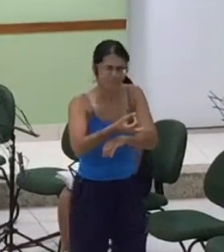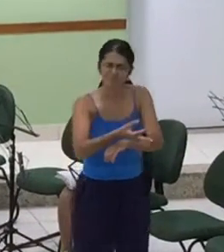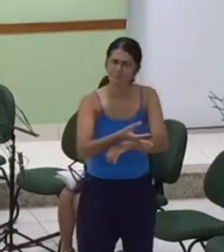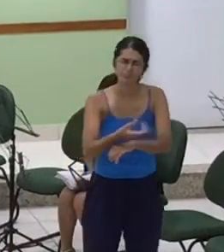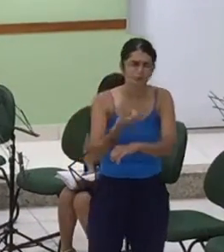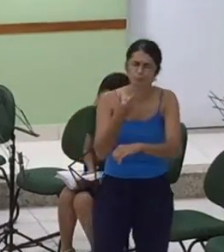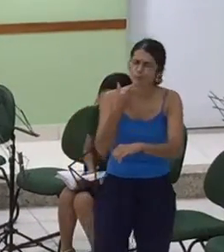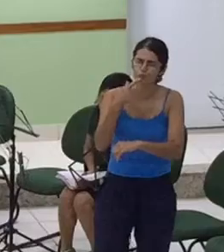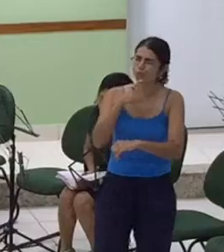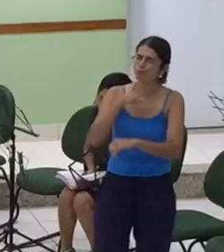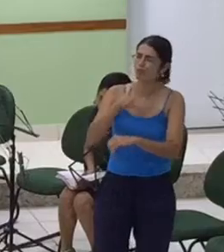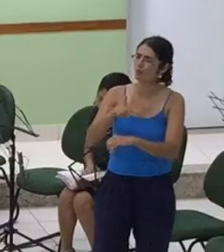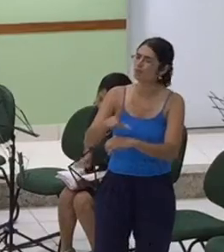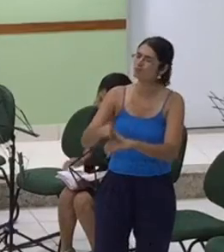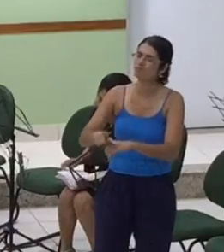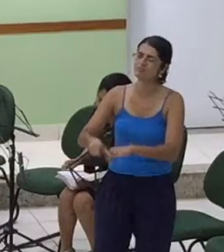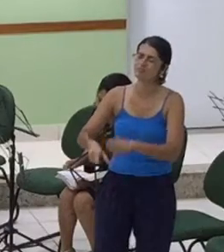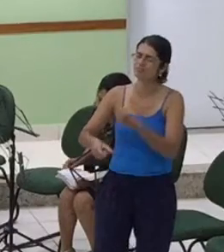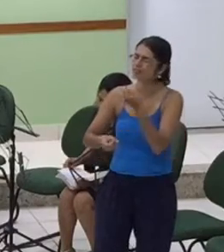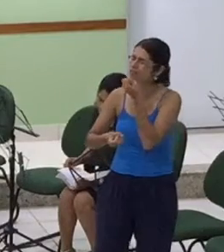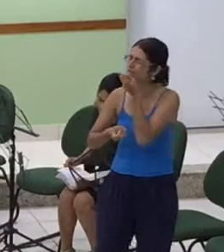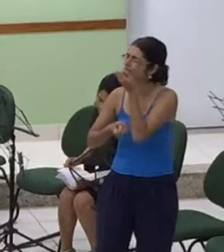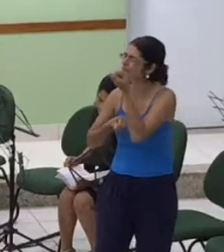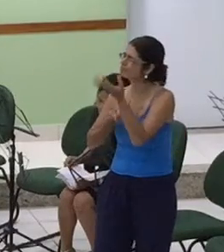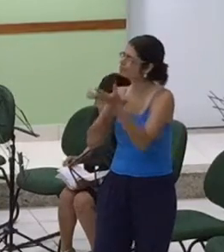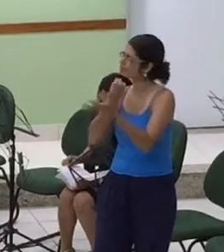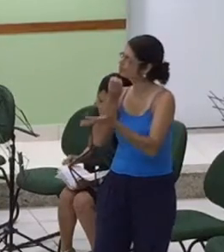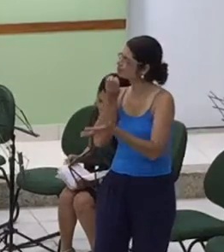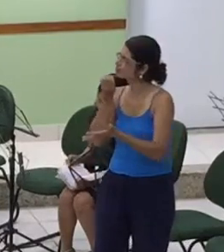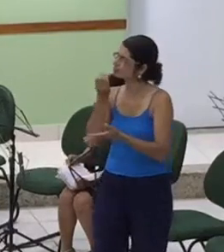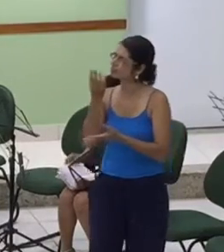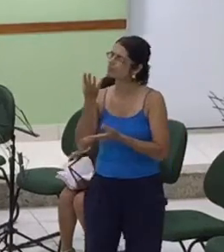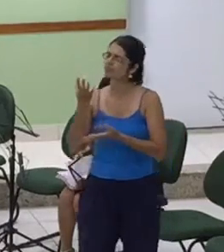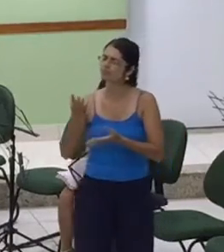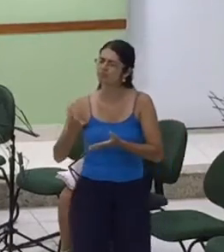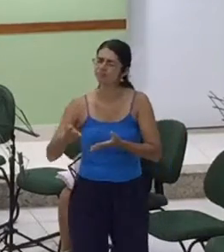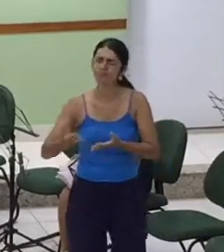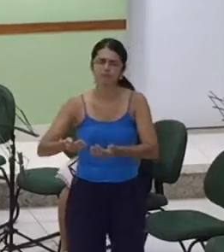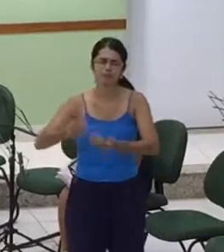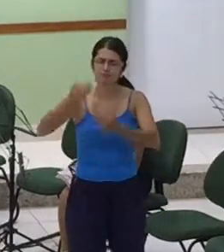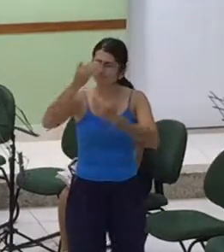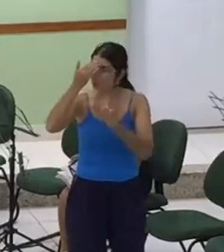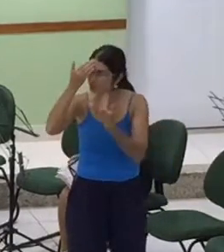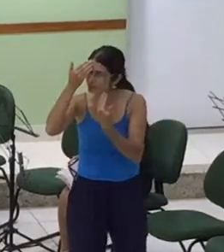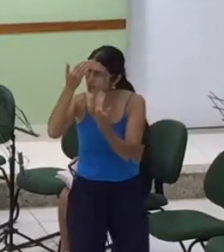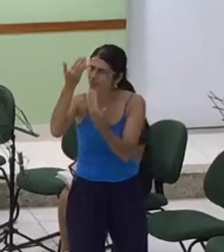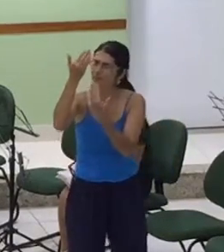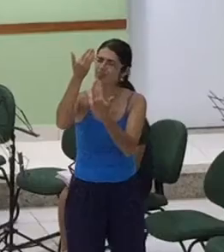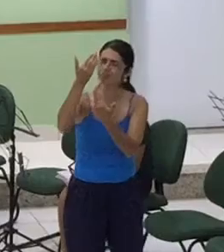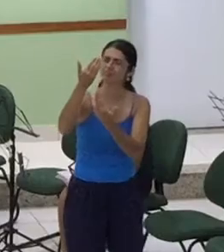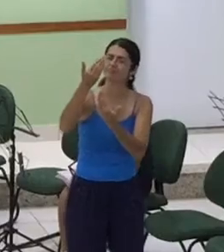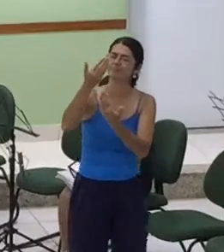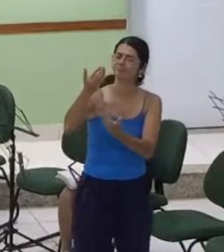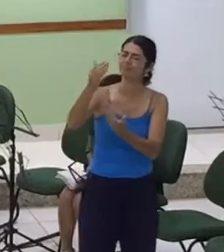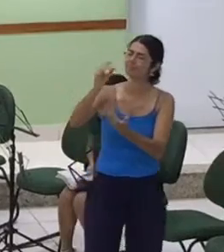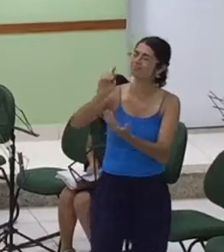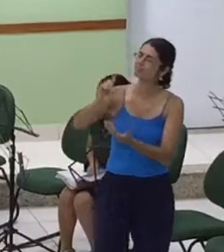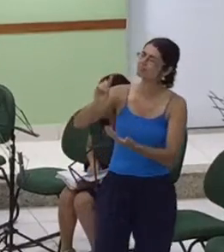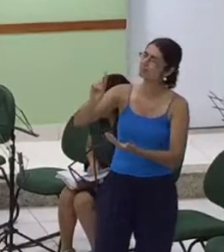eu dou graças a ti, graças a ti,